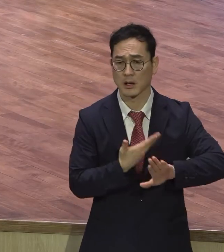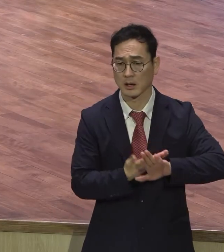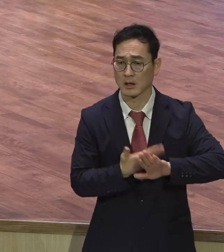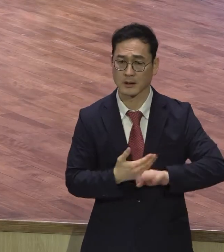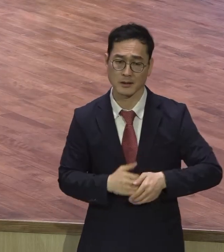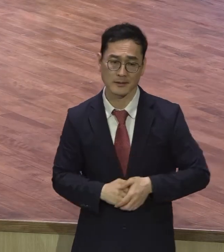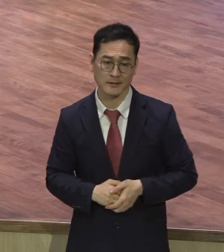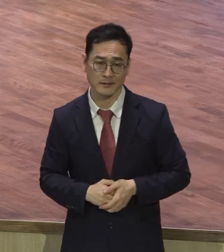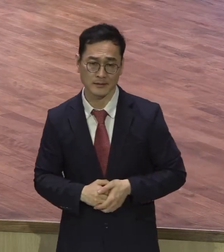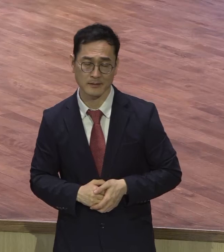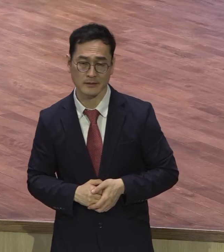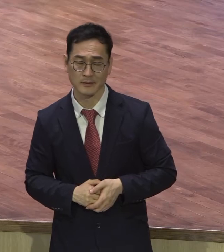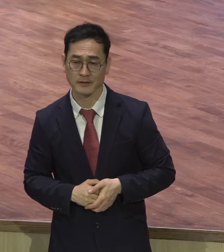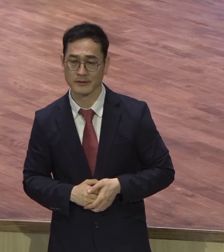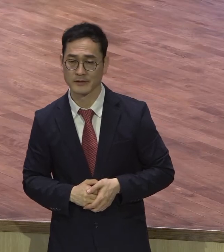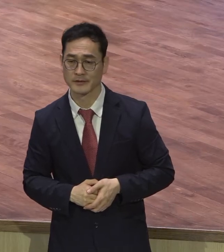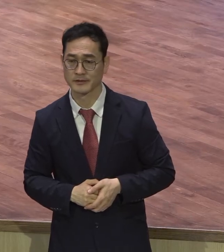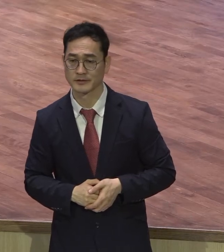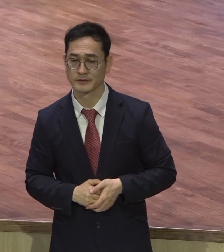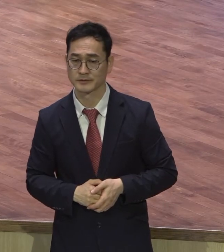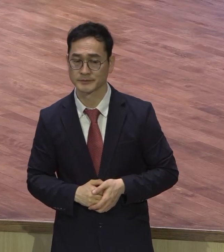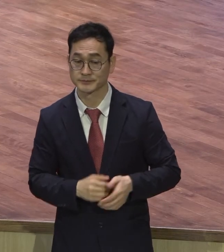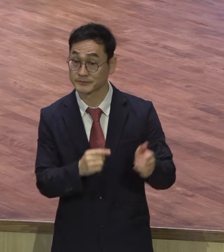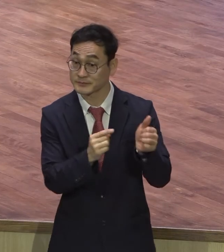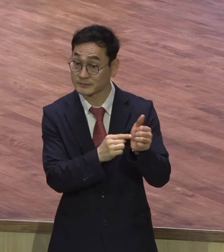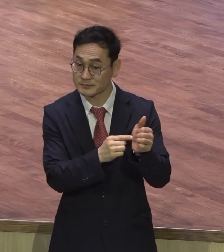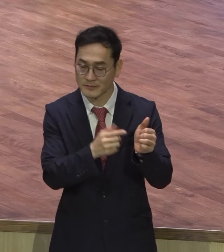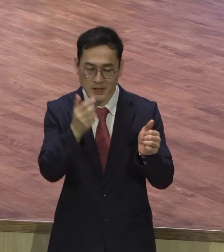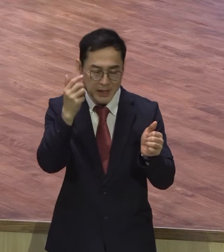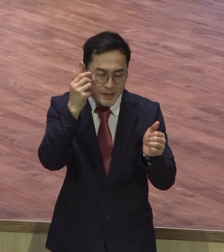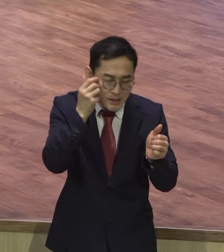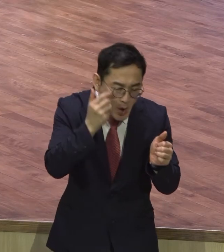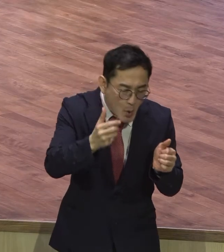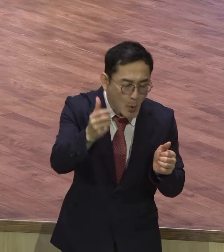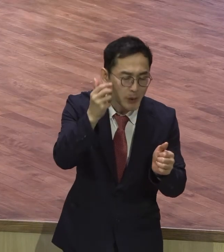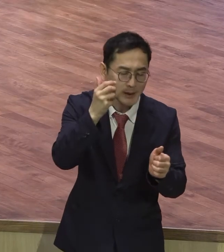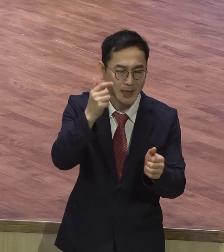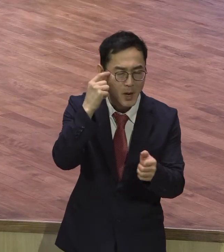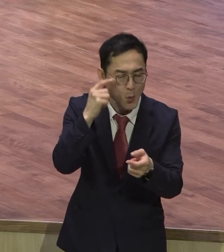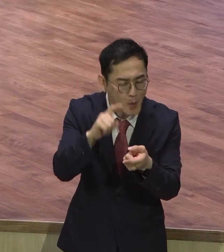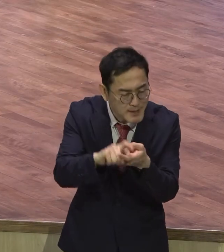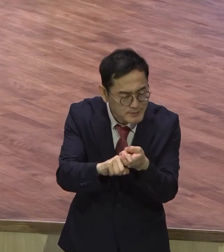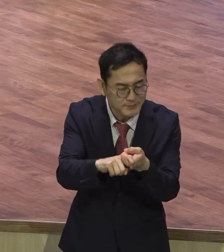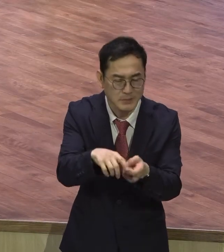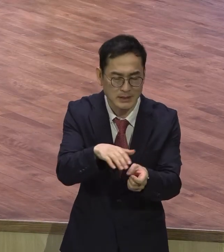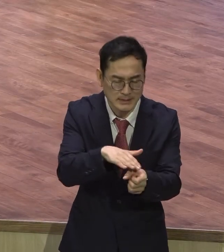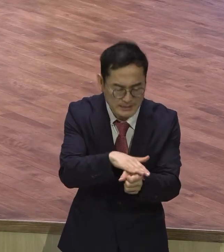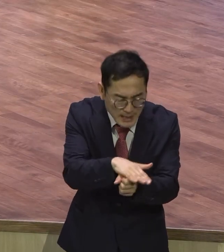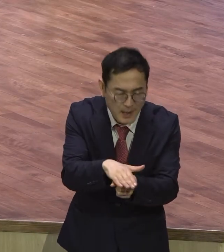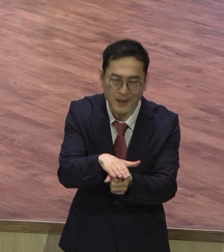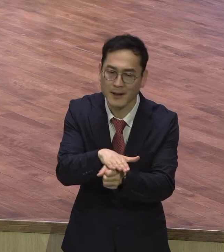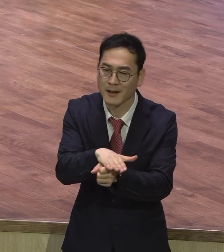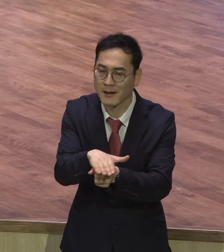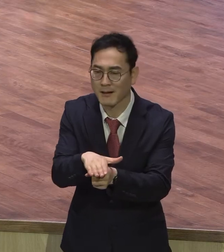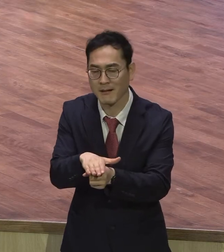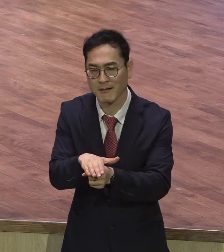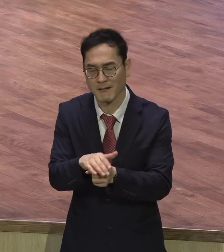한마디로 이 백부장은 영혼을 그렇게 영혼에 대한 관심과 사랑이 있었다는 것입니다. 당시